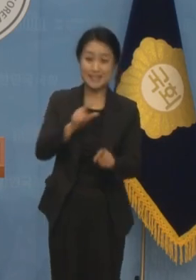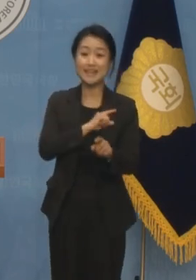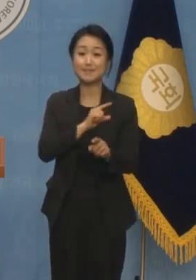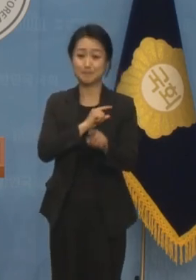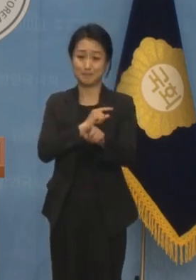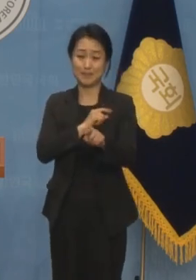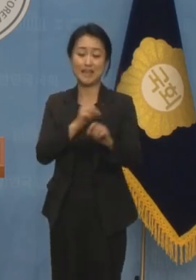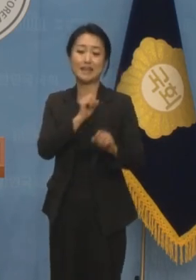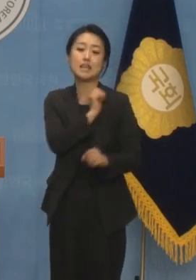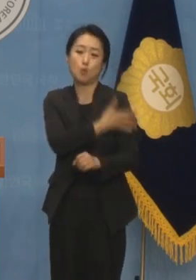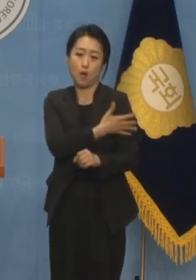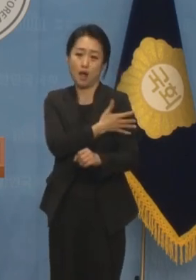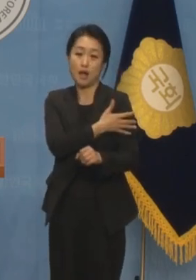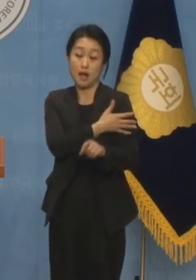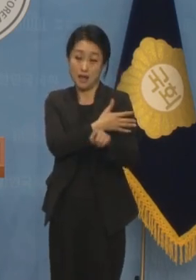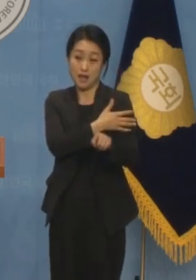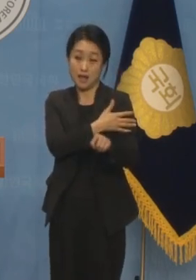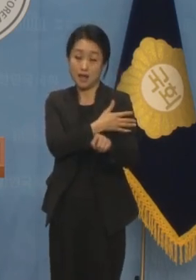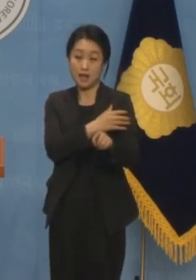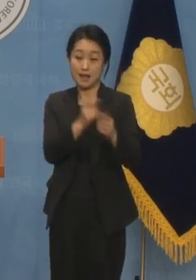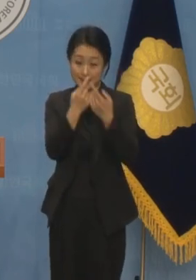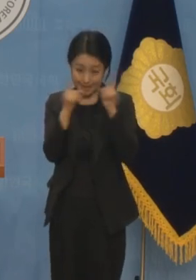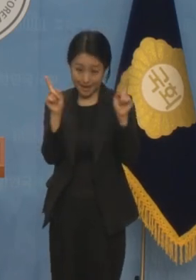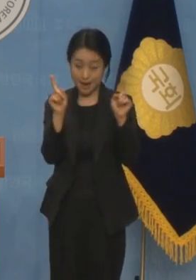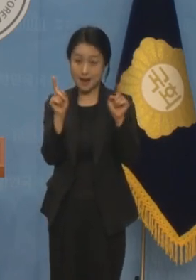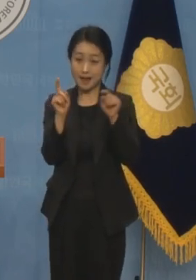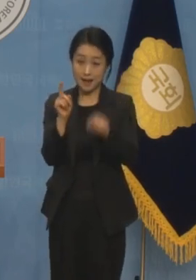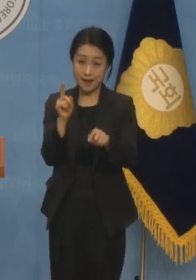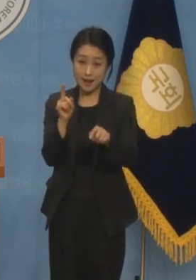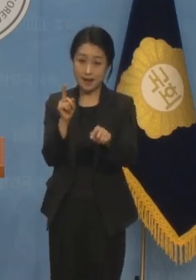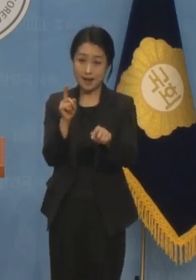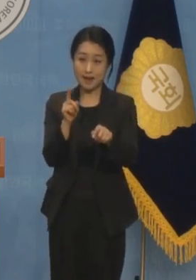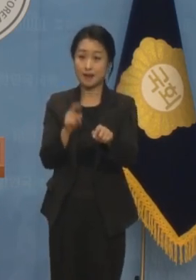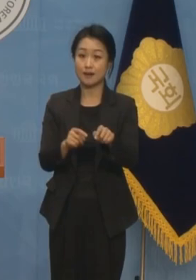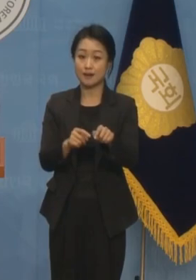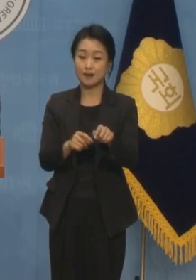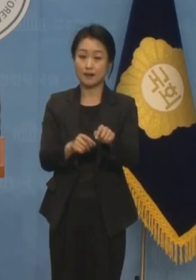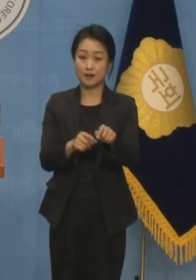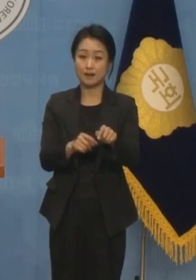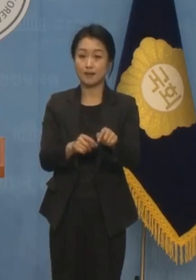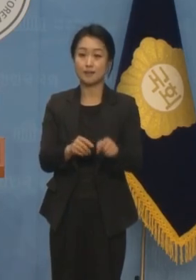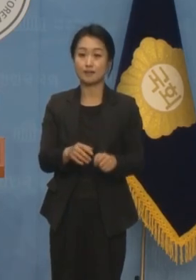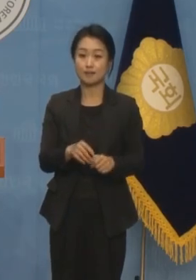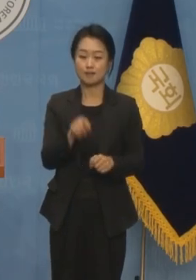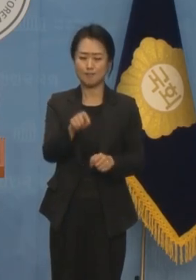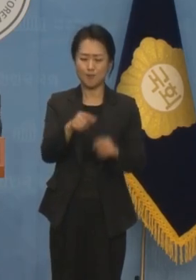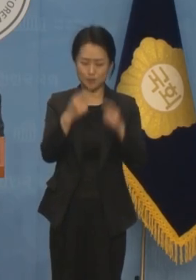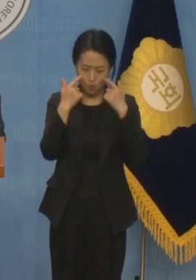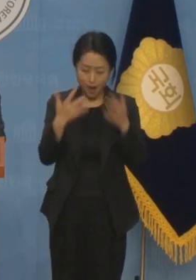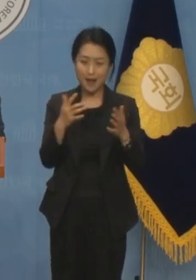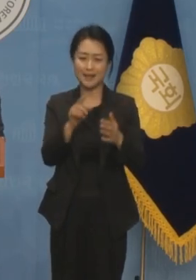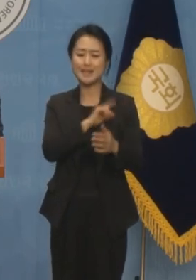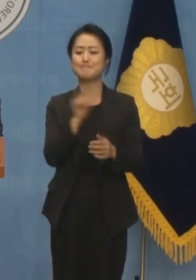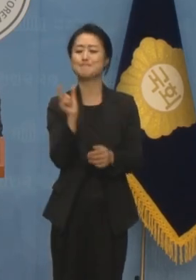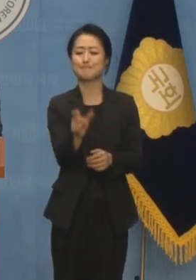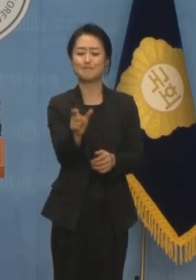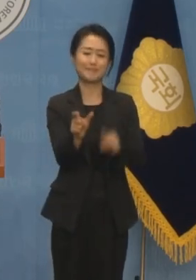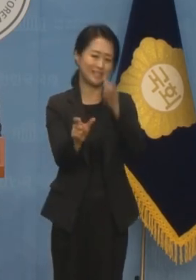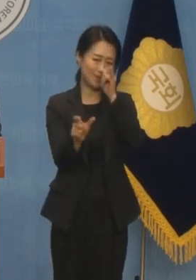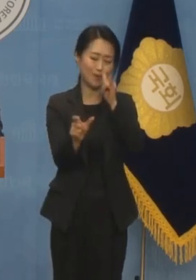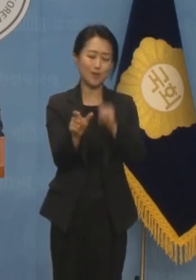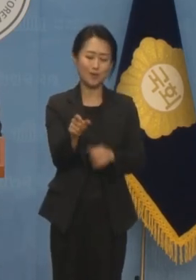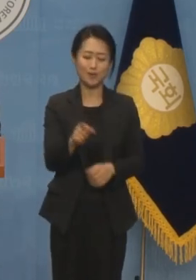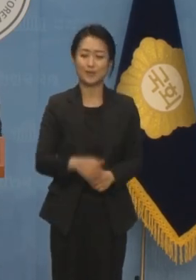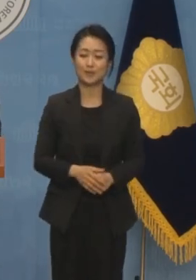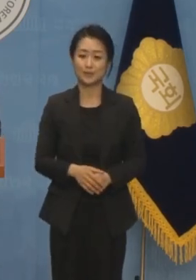이화 위민스 유니버시티 앤 에디터 오브 더 코리아 타임즈 이렇게 아주 명확하게 표기되어